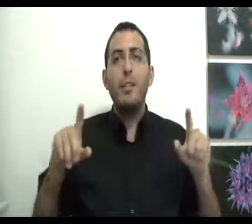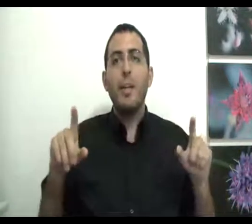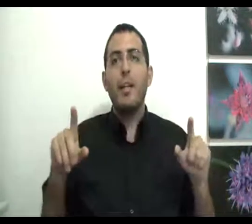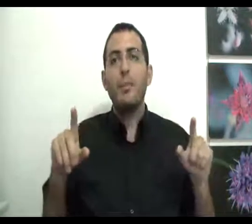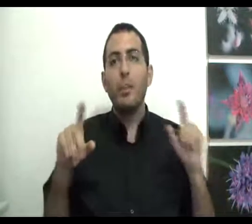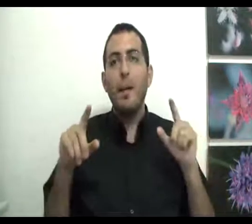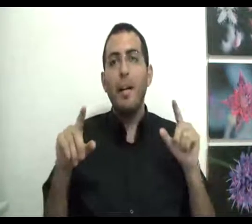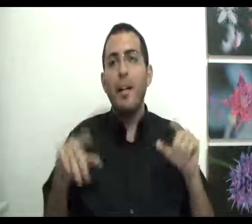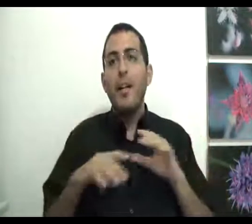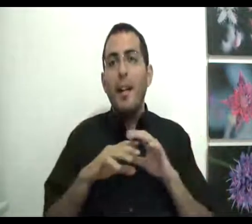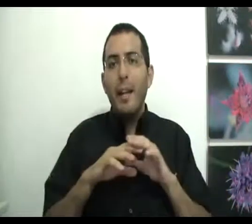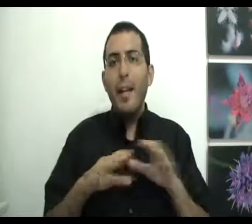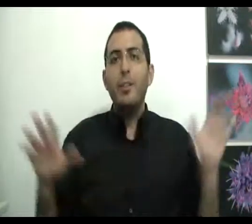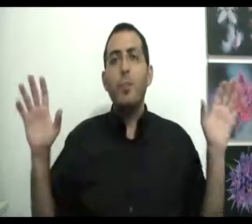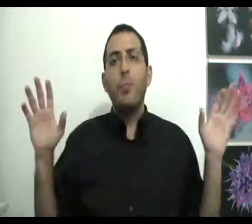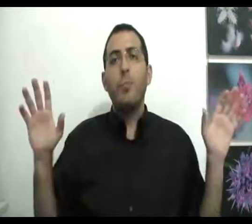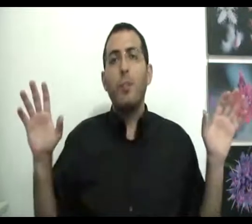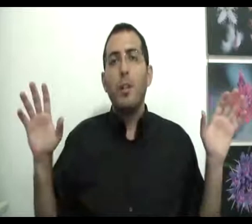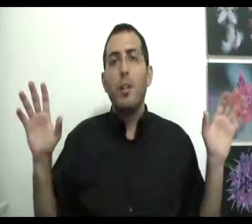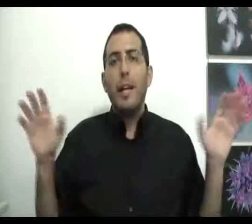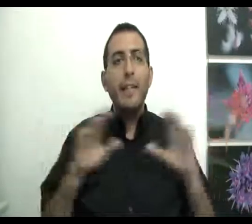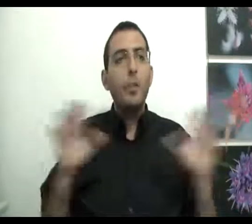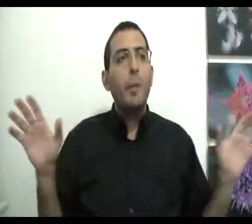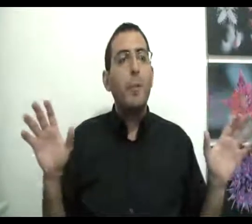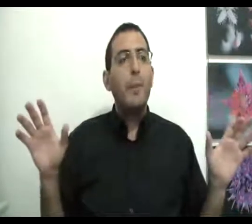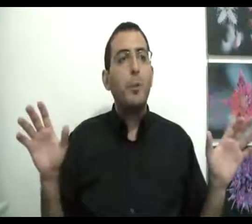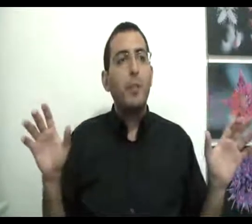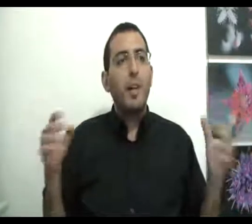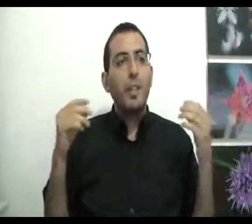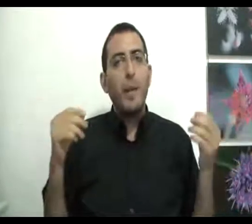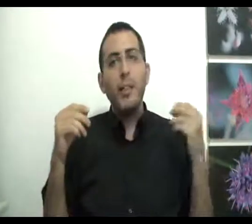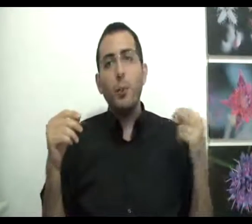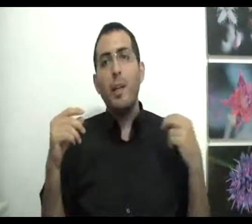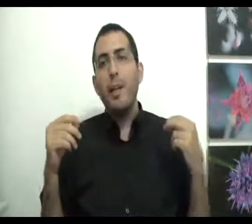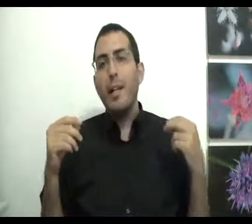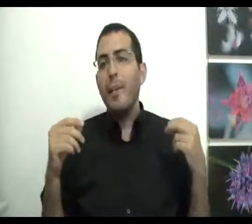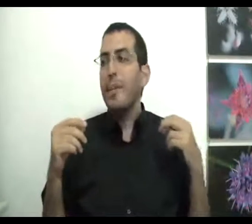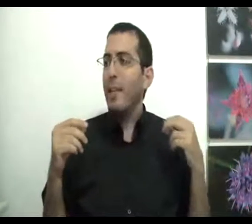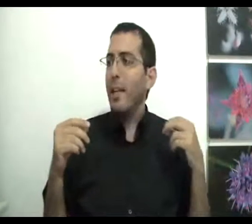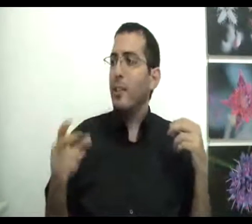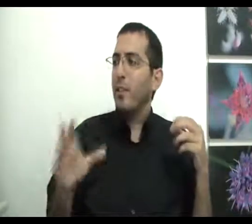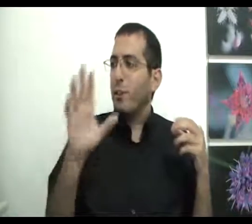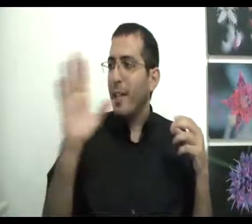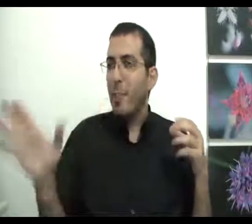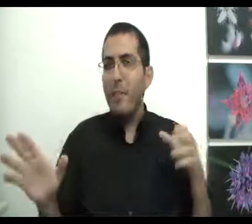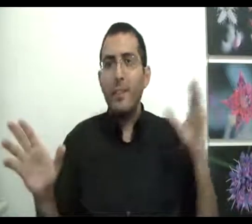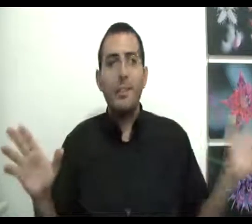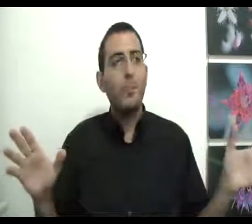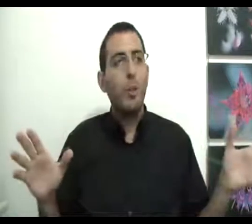של האחדות, שבה אין שום מגבלה בשום דבר. כשאני אומר אין שום מגבלה, אני מתכוון להגיד שאפילו צד ימין וצד שמאל,